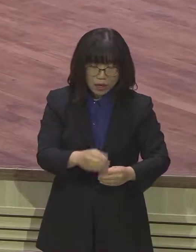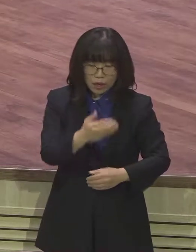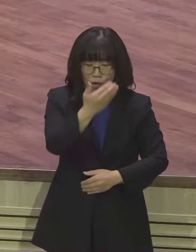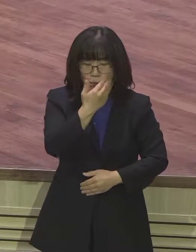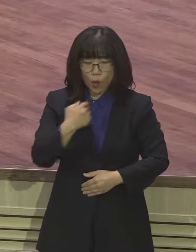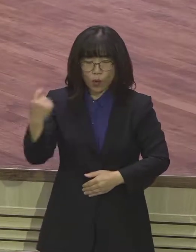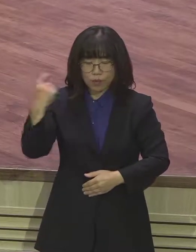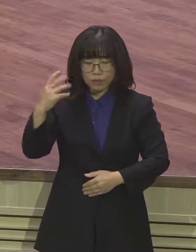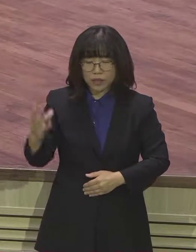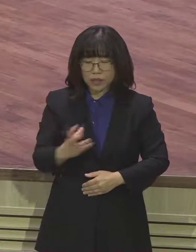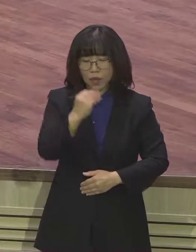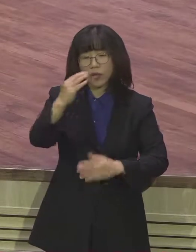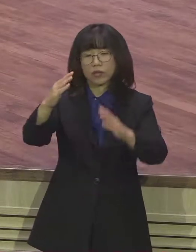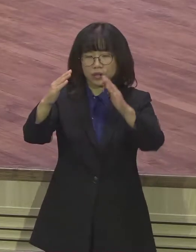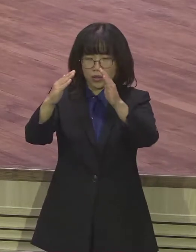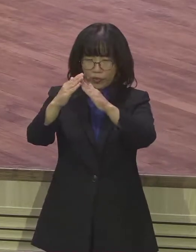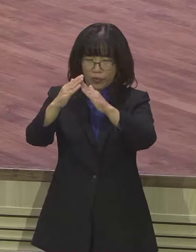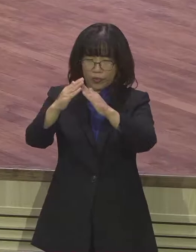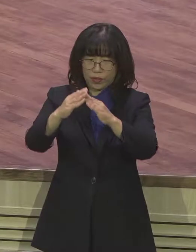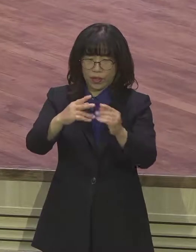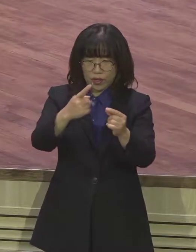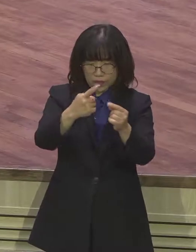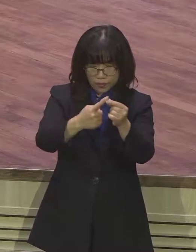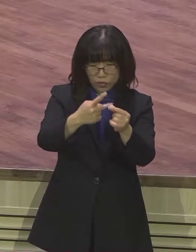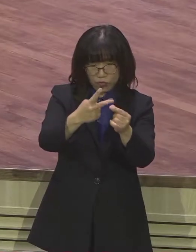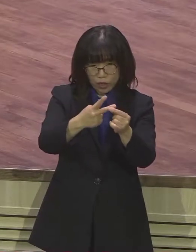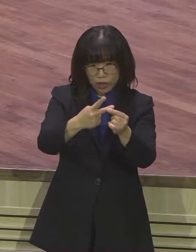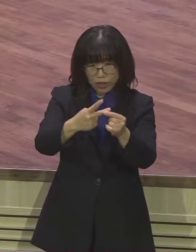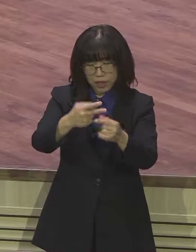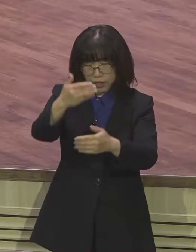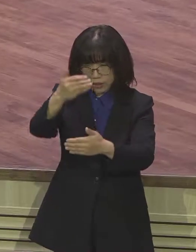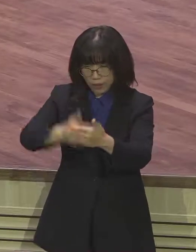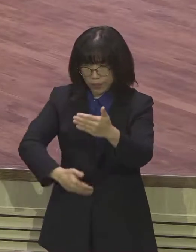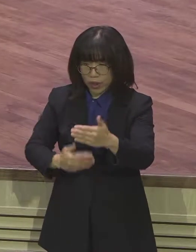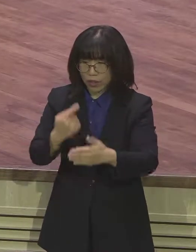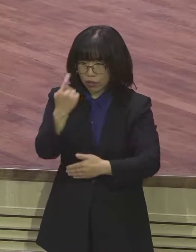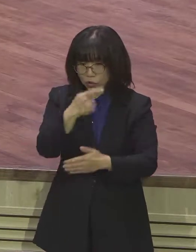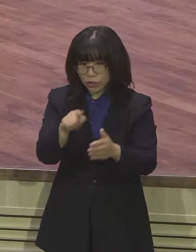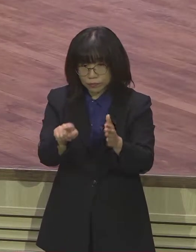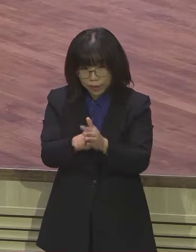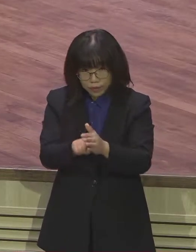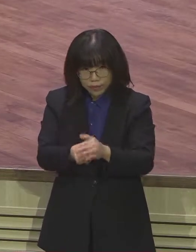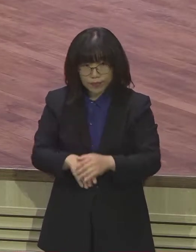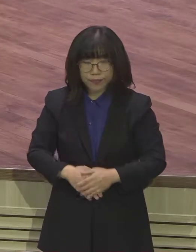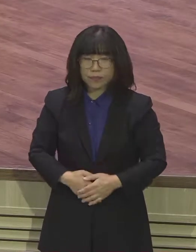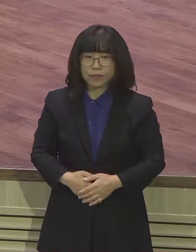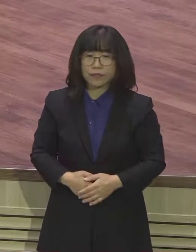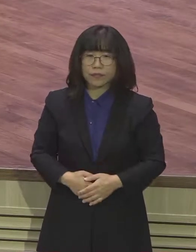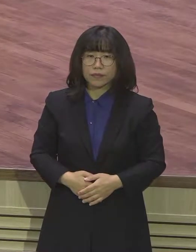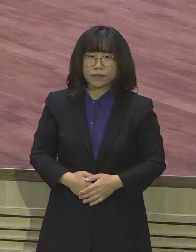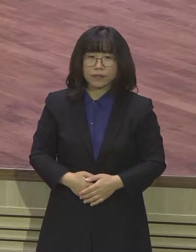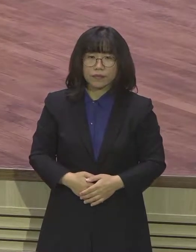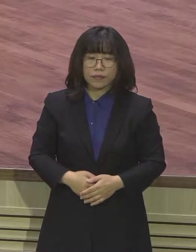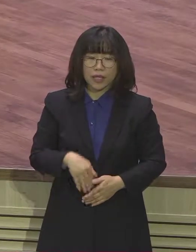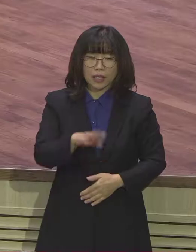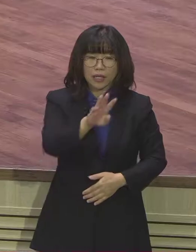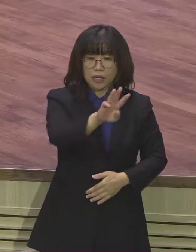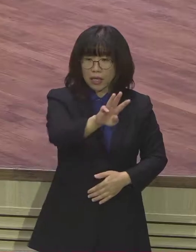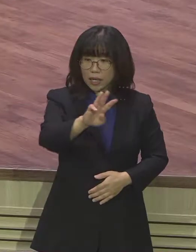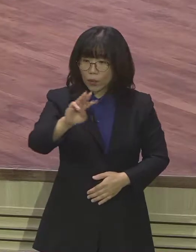되어질 이 본당을 또 남기게 하실 줄 믿습니다 저는 우리 예원교회를 생각하면서 정말 우리 예원교회가 하나님